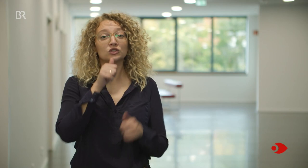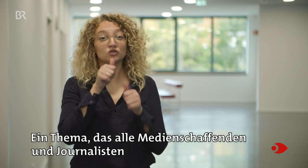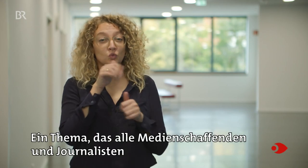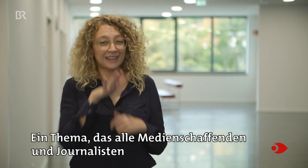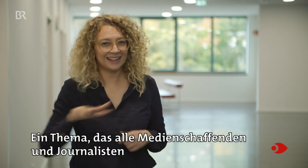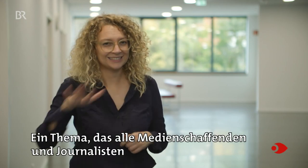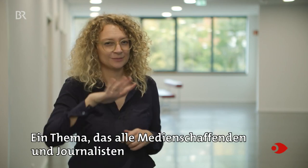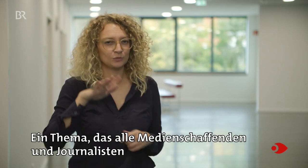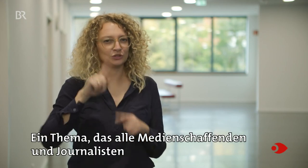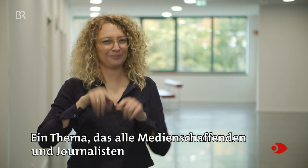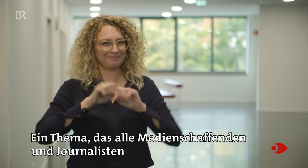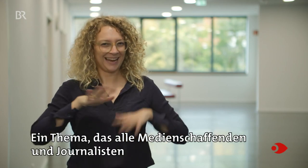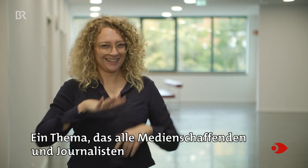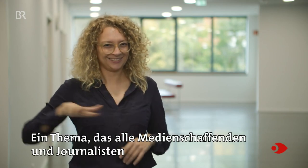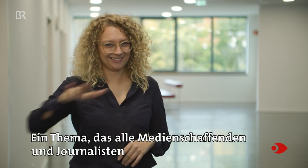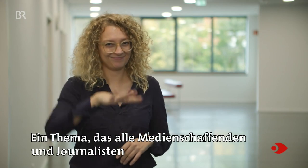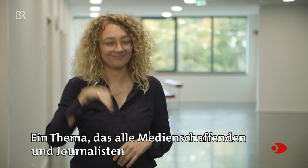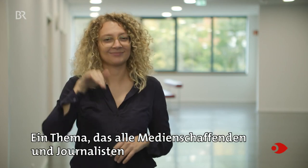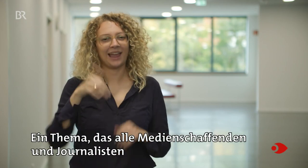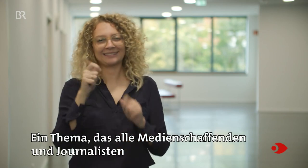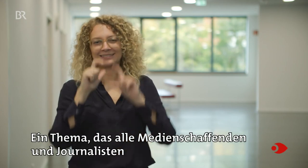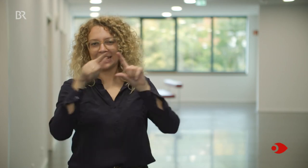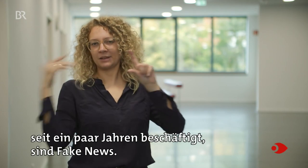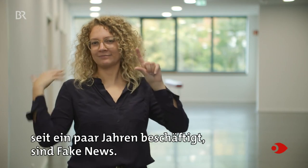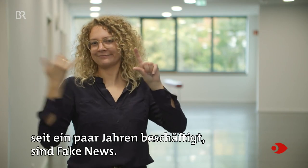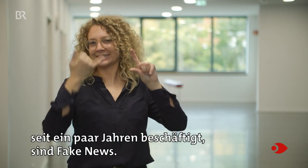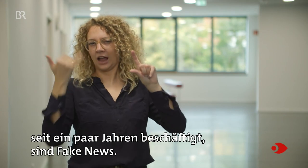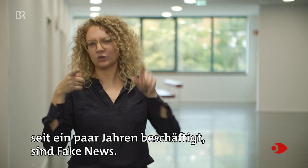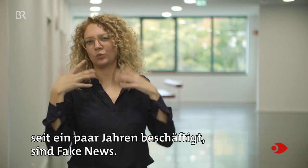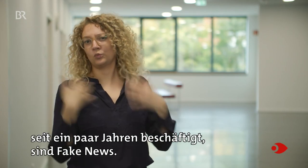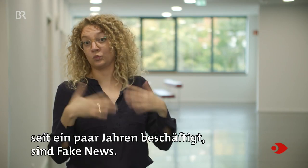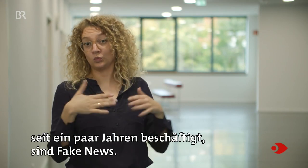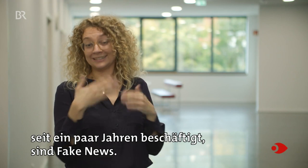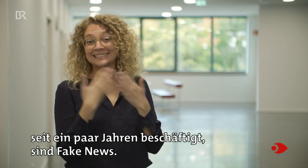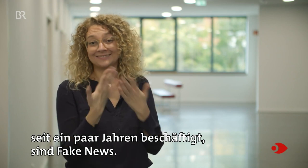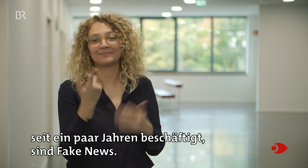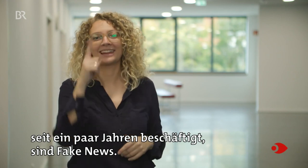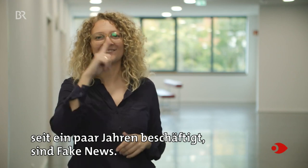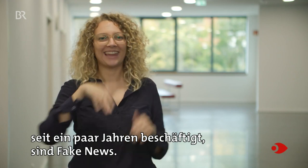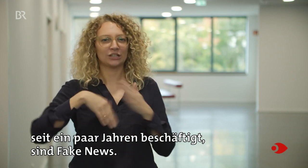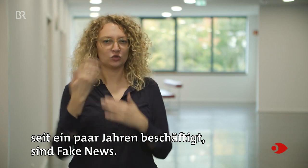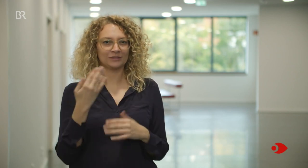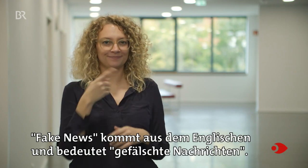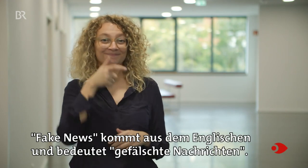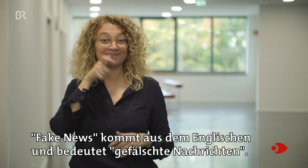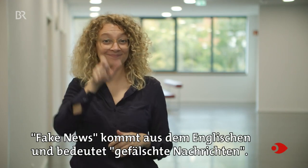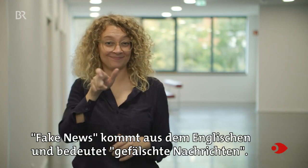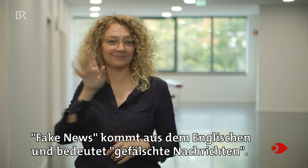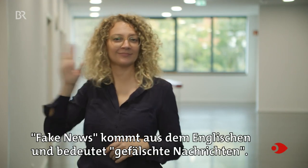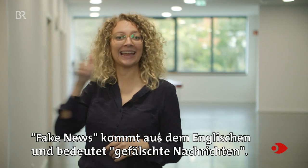Ein Thema, das alle Medienschaffenden und Journalisten seit ein paar Jahren beschäftigt, sind Fake News. Fake News kommt aus